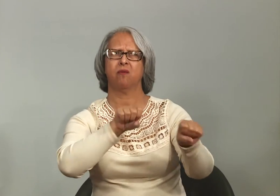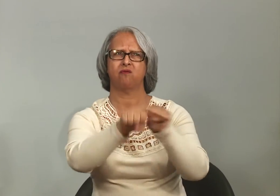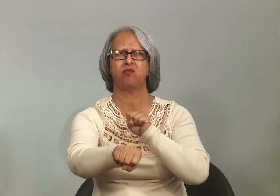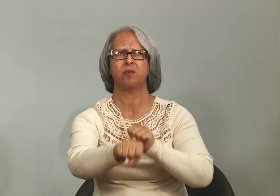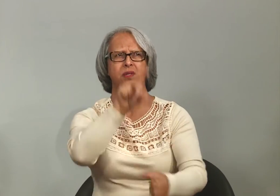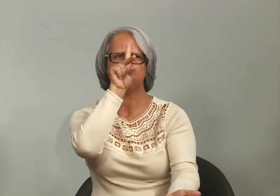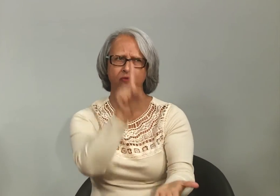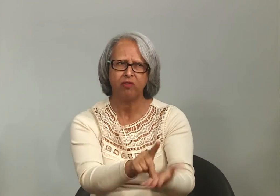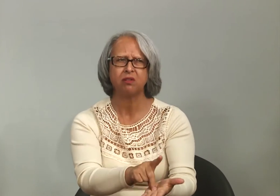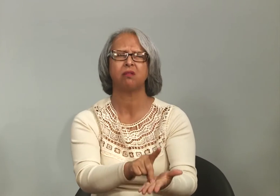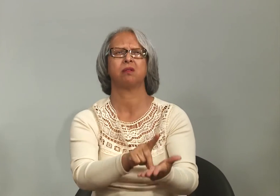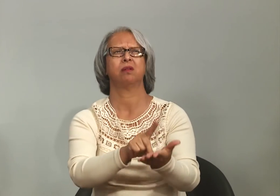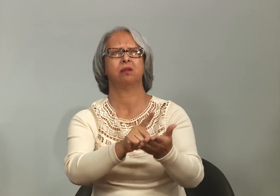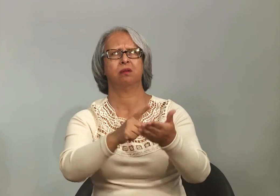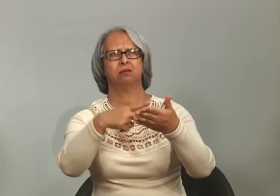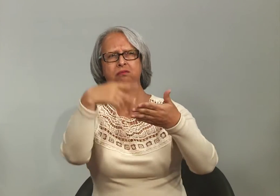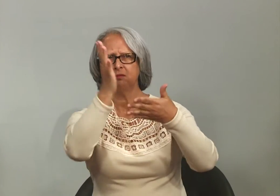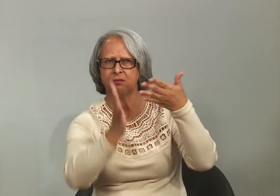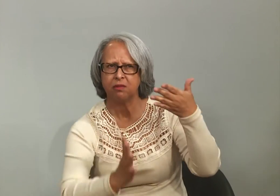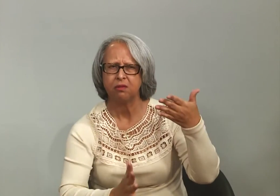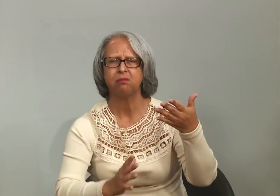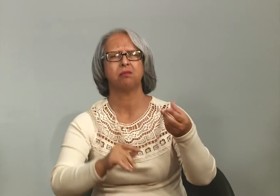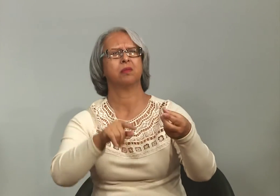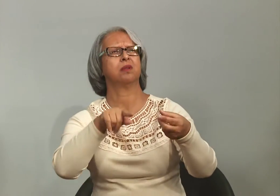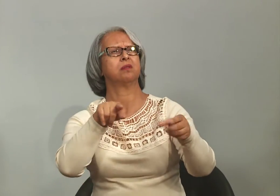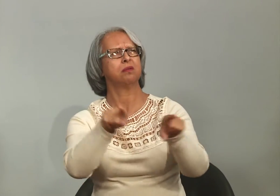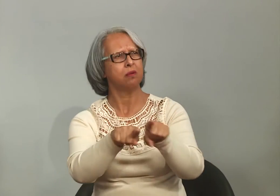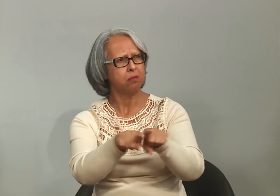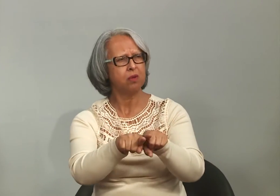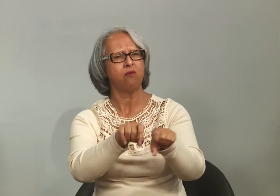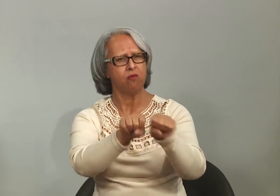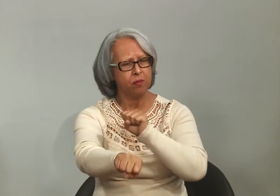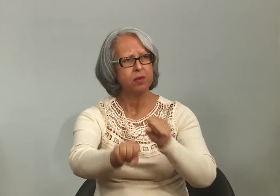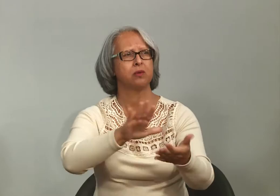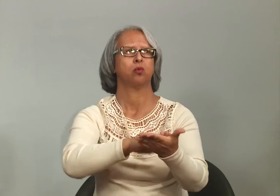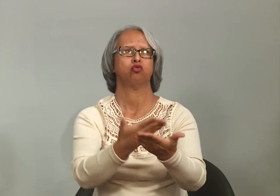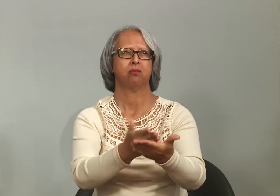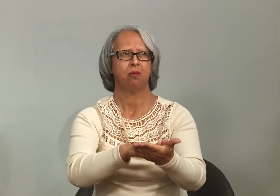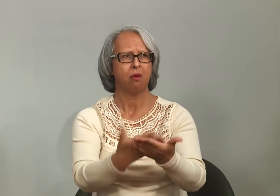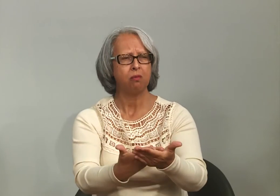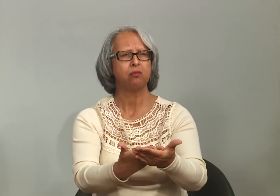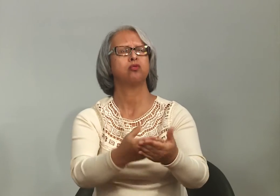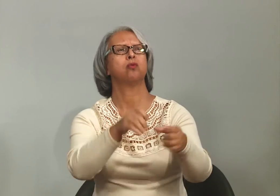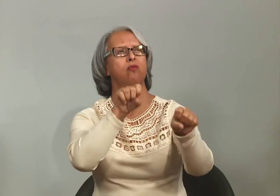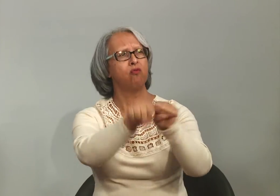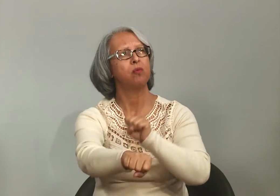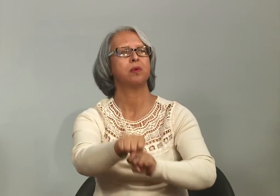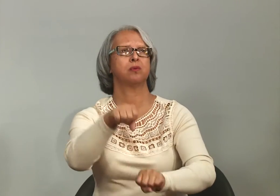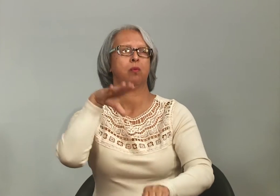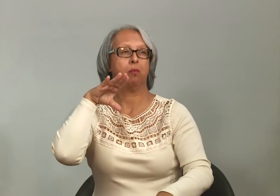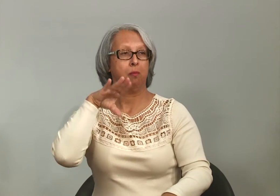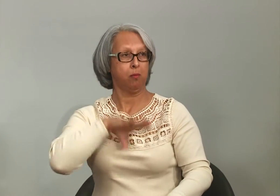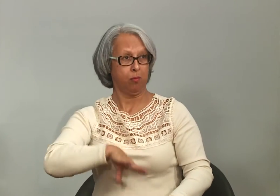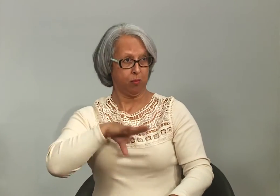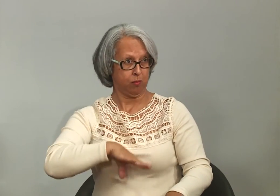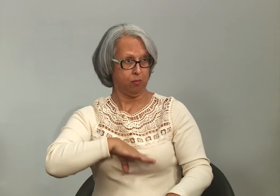abertura das universidades em relação a concursos, a língua de sinais, a formação de intérpretes, a formação